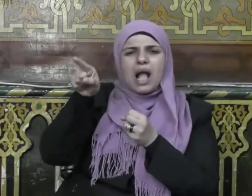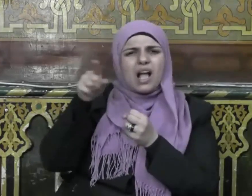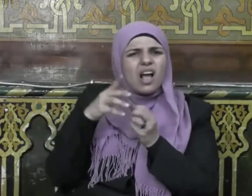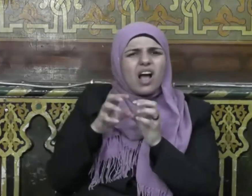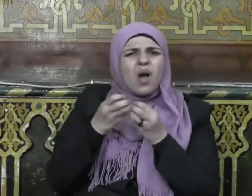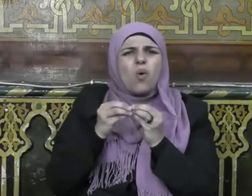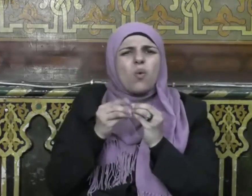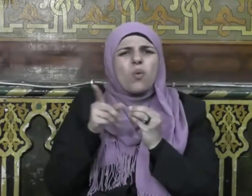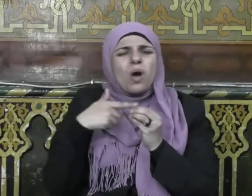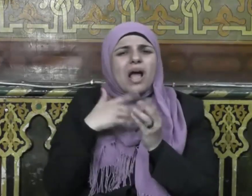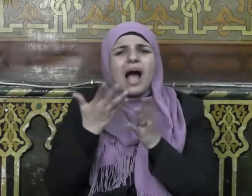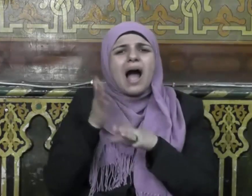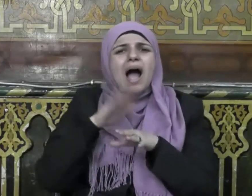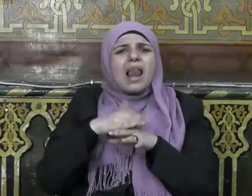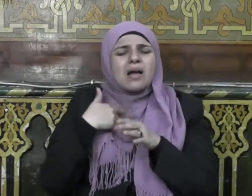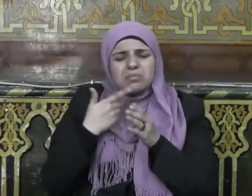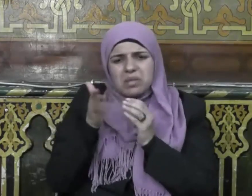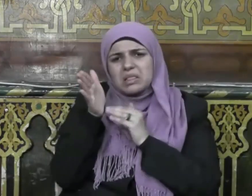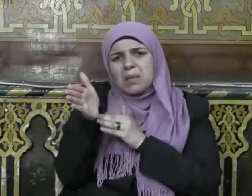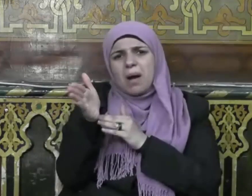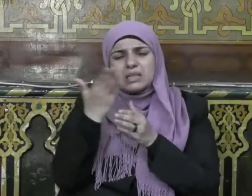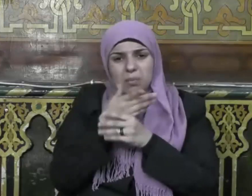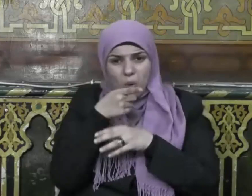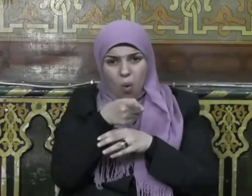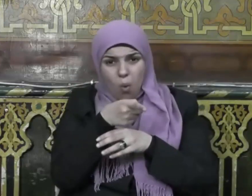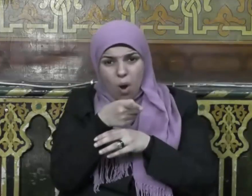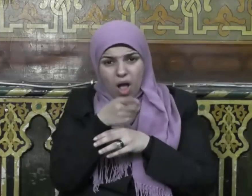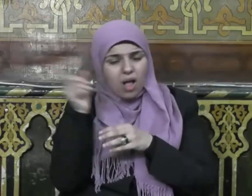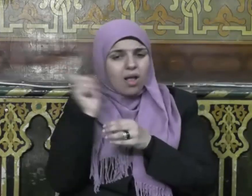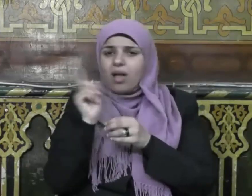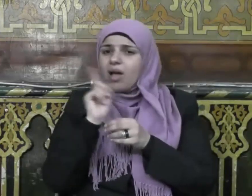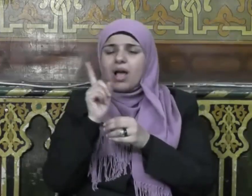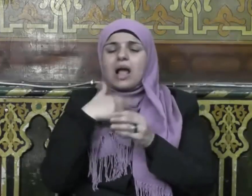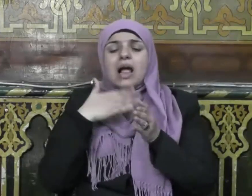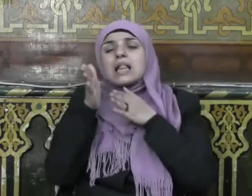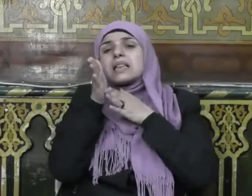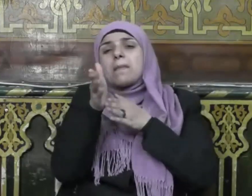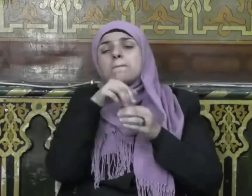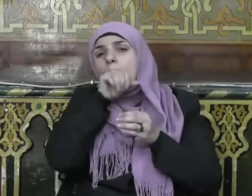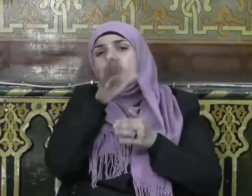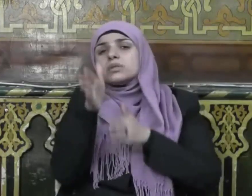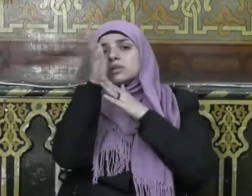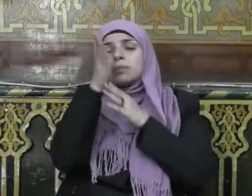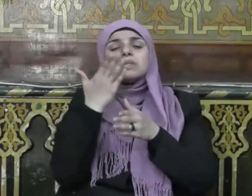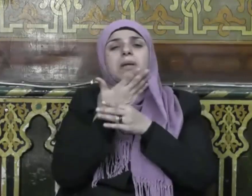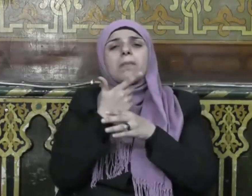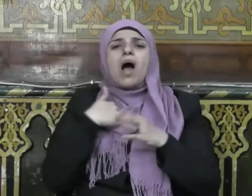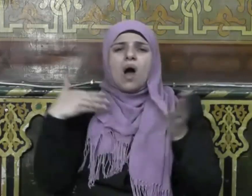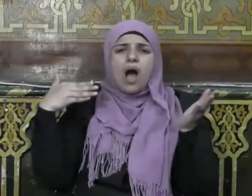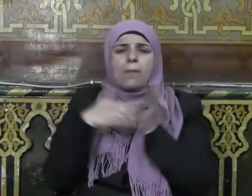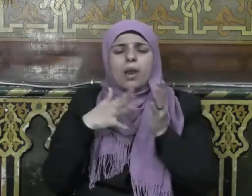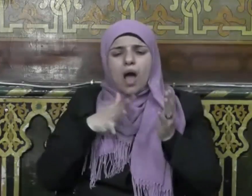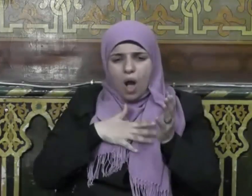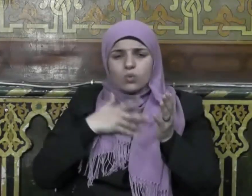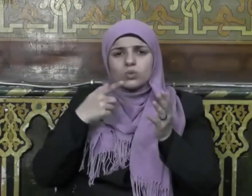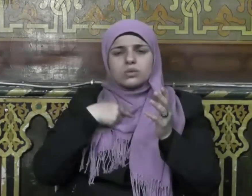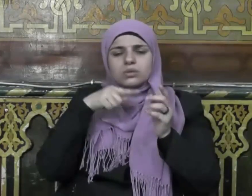ما على هذا ما اتبعتك ولكن اتبعتك على أن أرمى ها هنا وأشار إلى